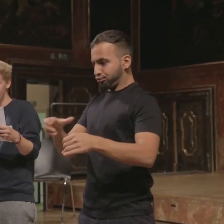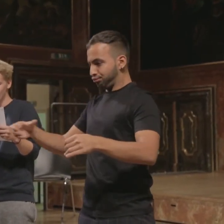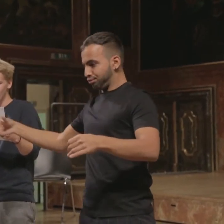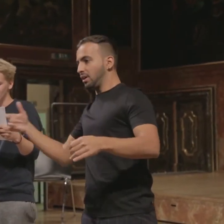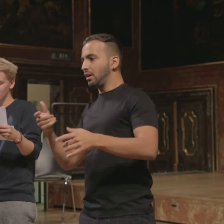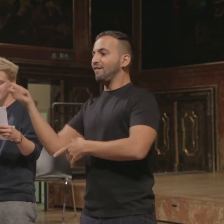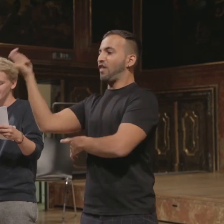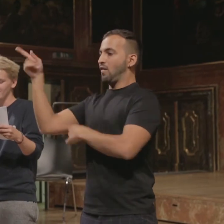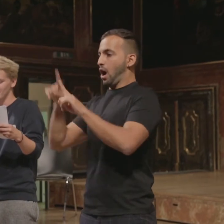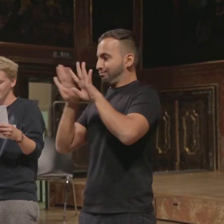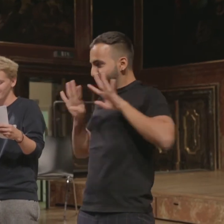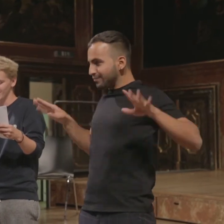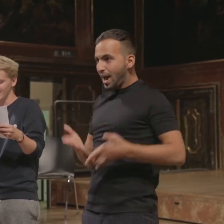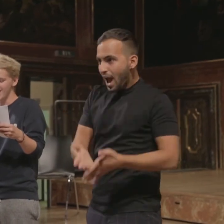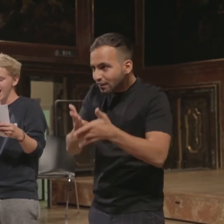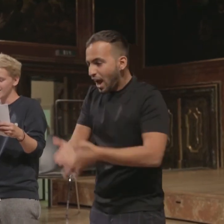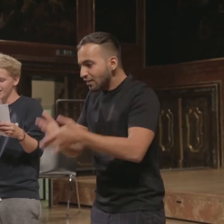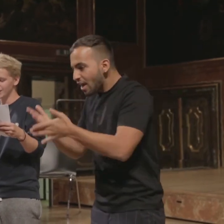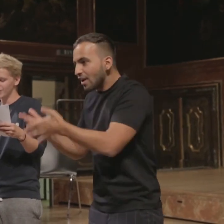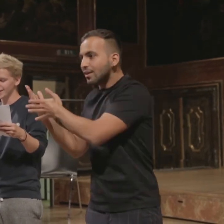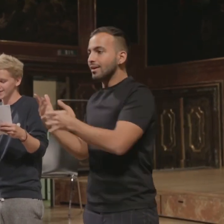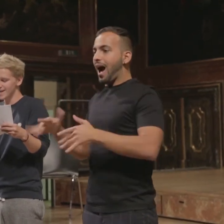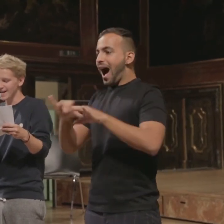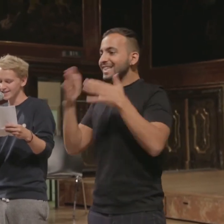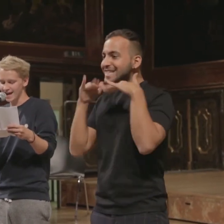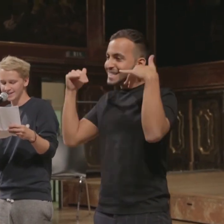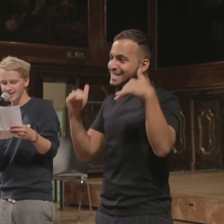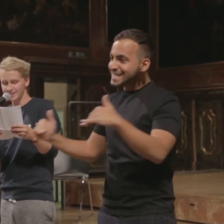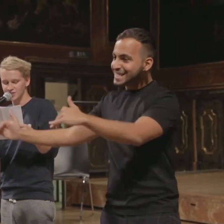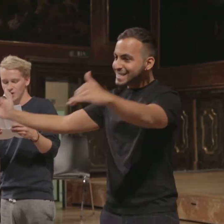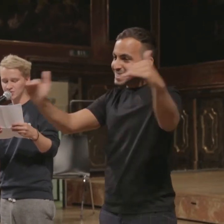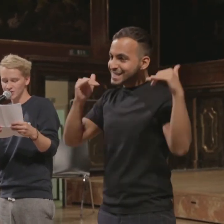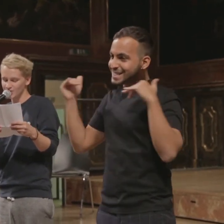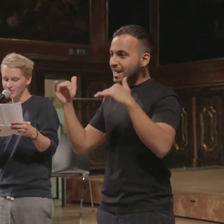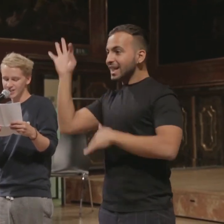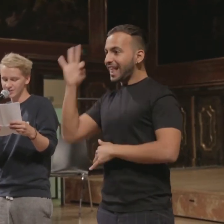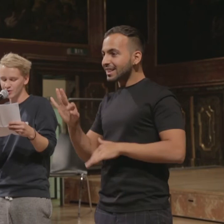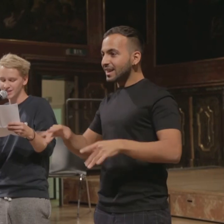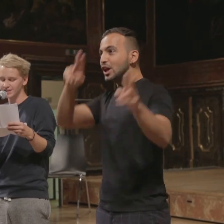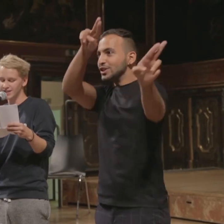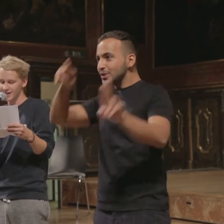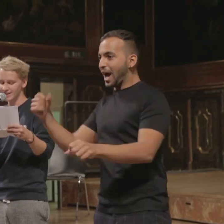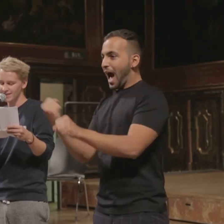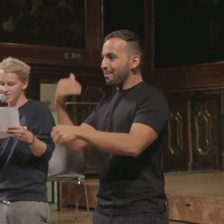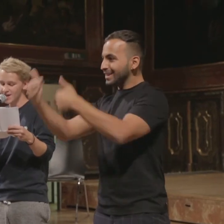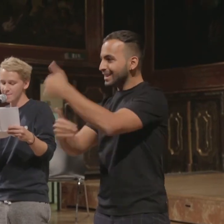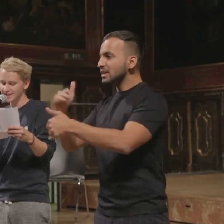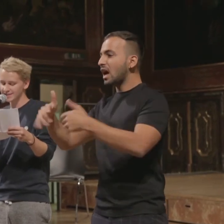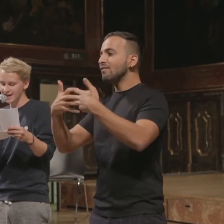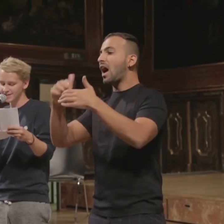genug Platz für das ganze Dorf war. Alle waren glücklich, Tante Anke hatte ihren Job zurück und irgendwo hinten an der Waldgrenze machte die alte